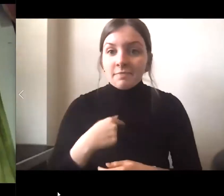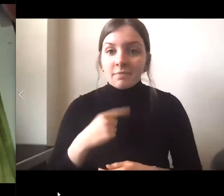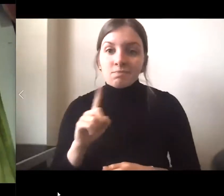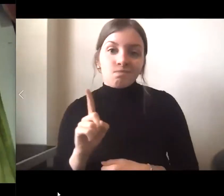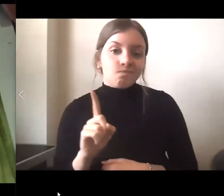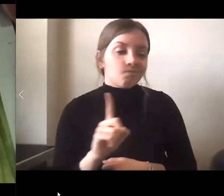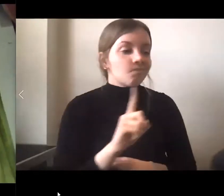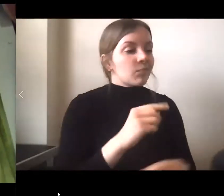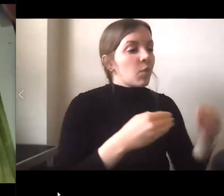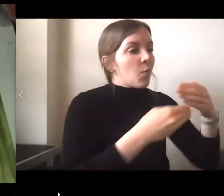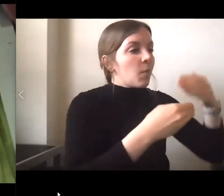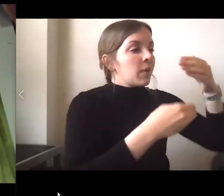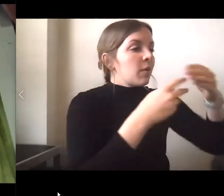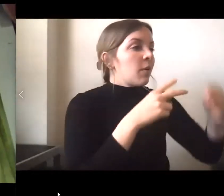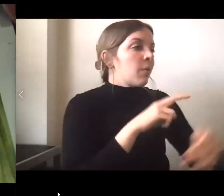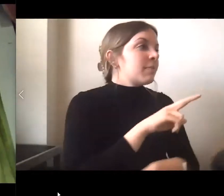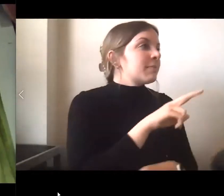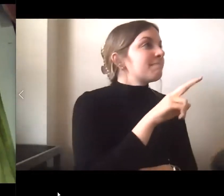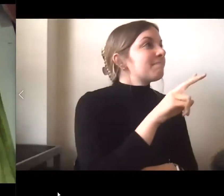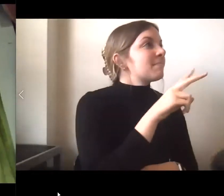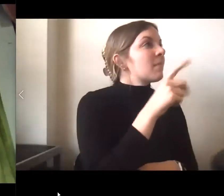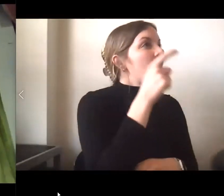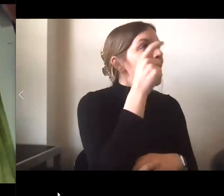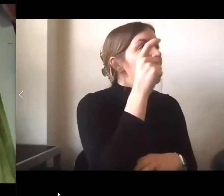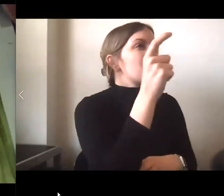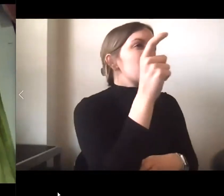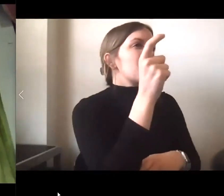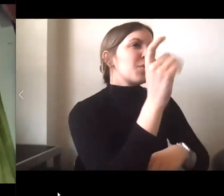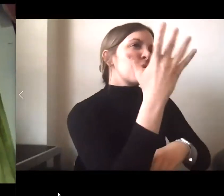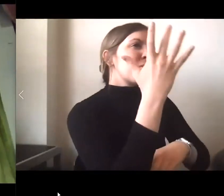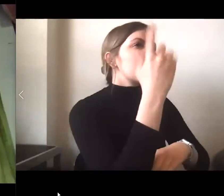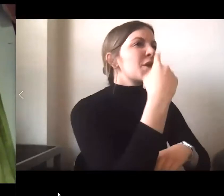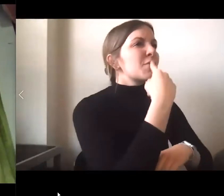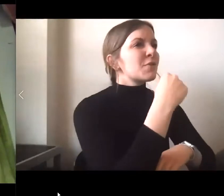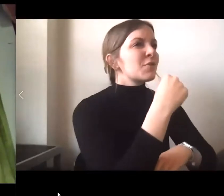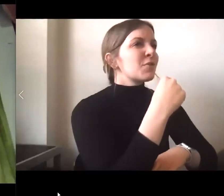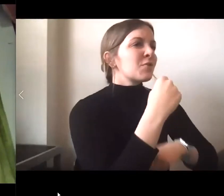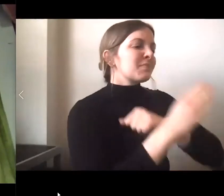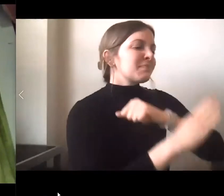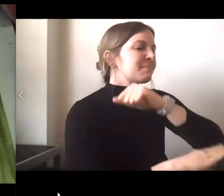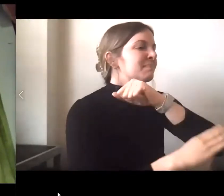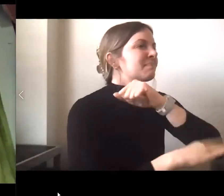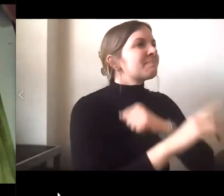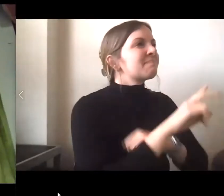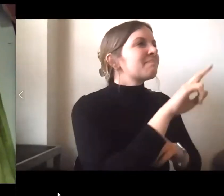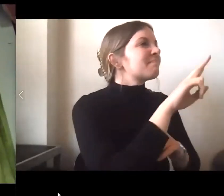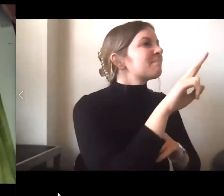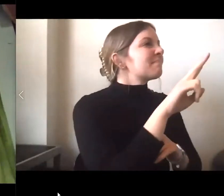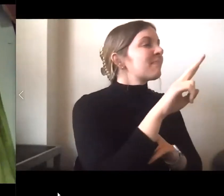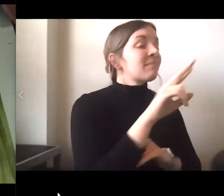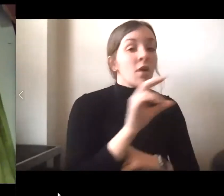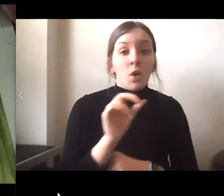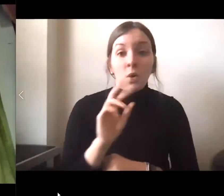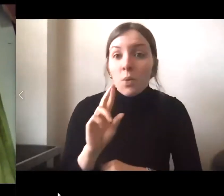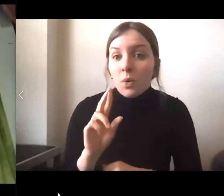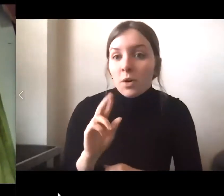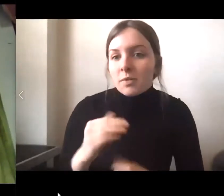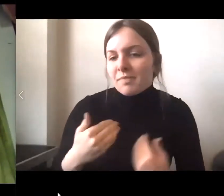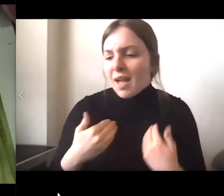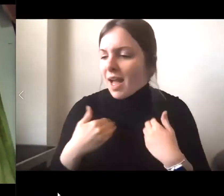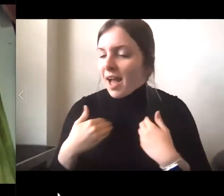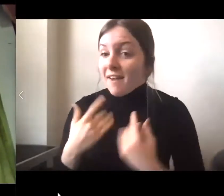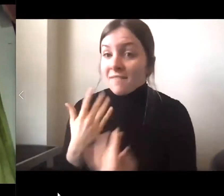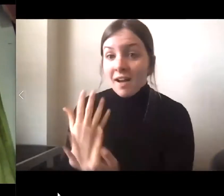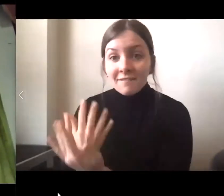la luna de cristal, la rama roja del lento otoño en mi ventana. Si toco junto al